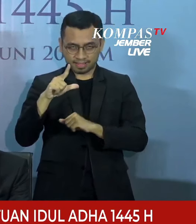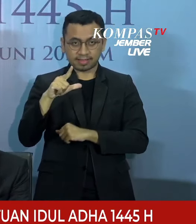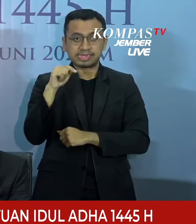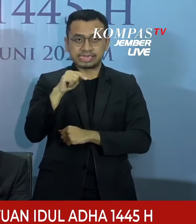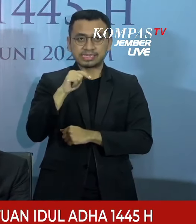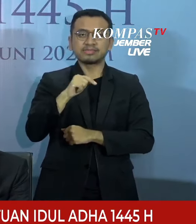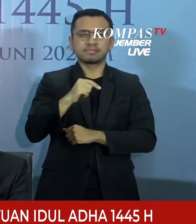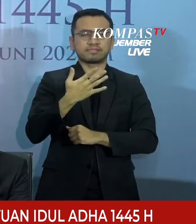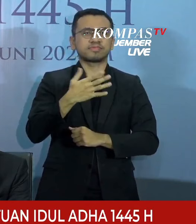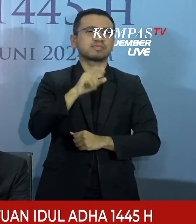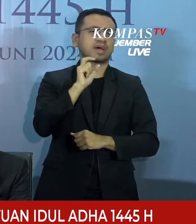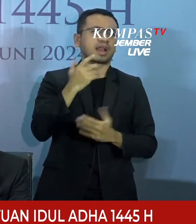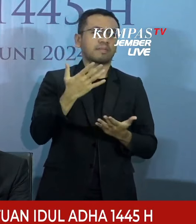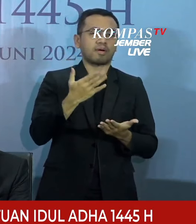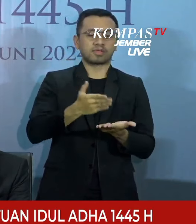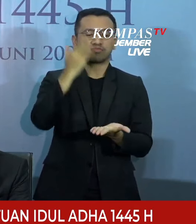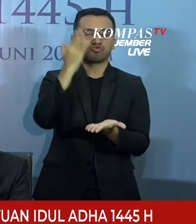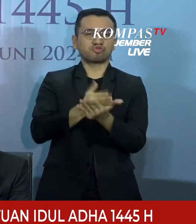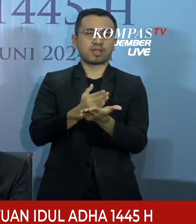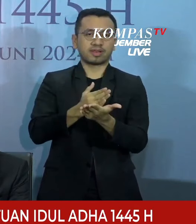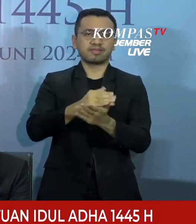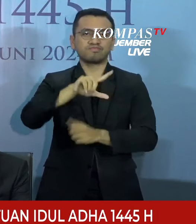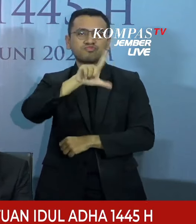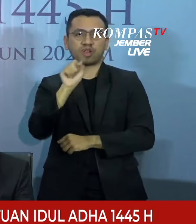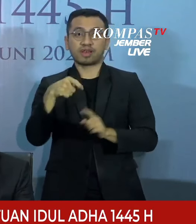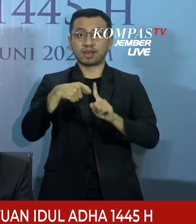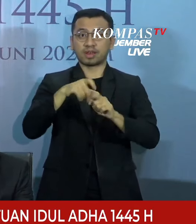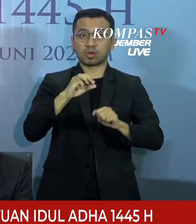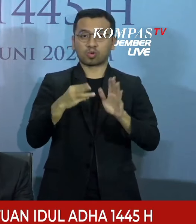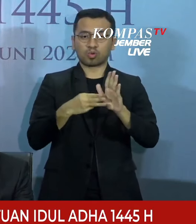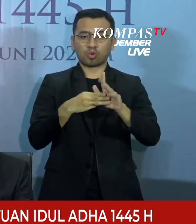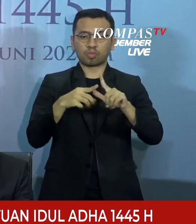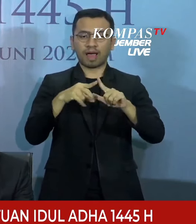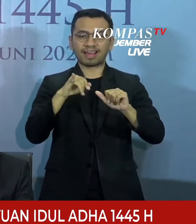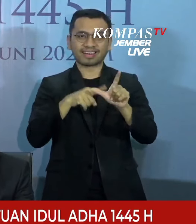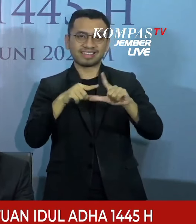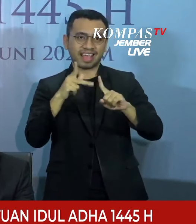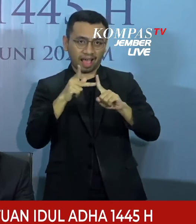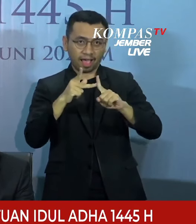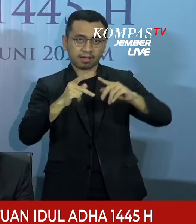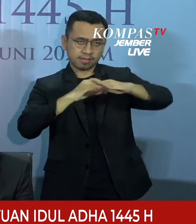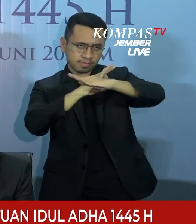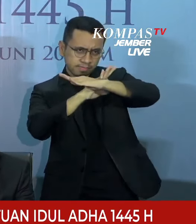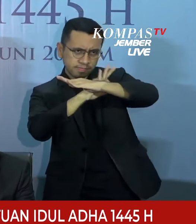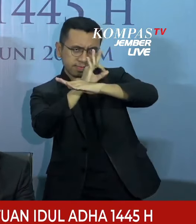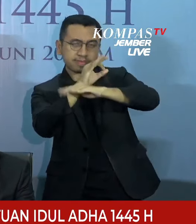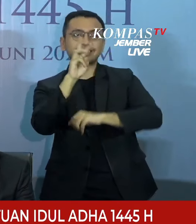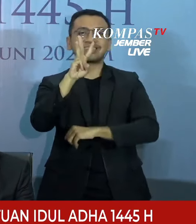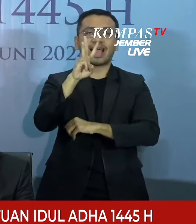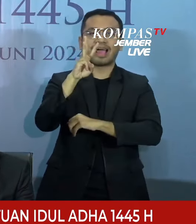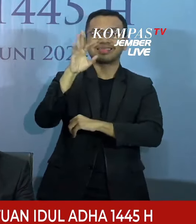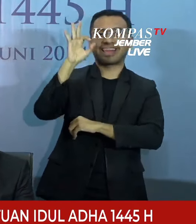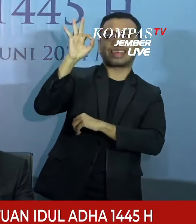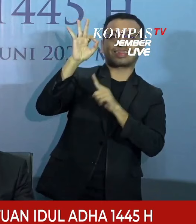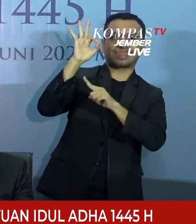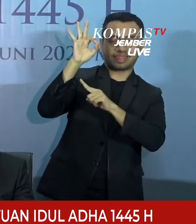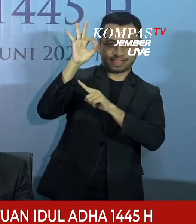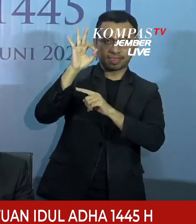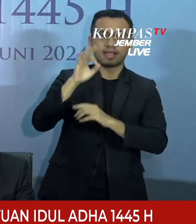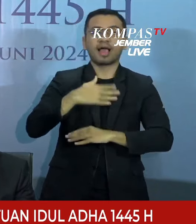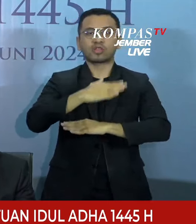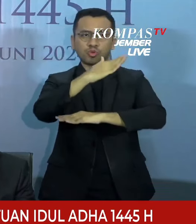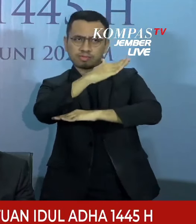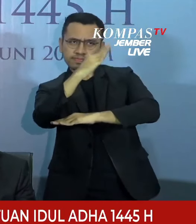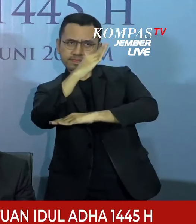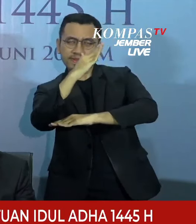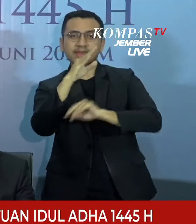bulan Komariah dengan mensyaratkan ketinggian hilal 3 derajat dan elongasi 6